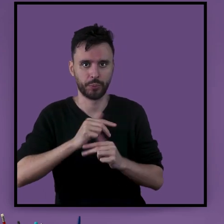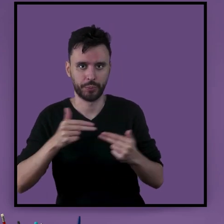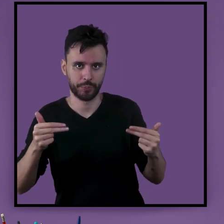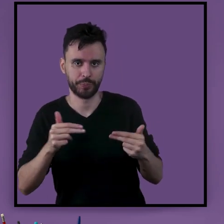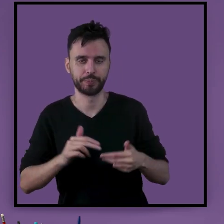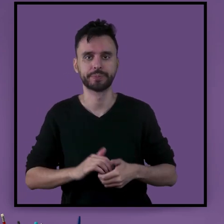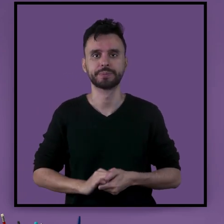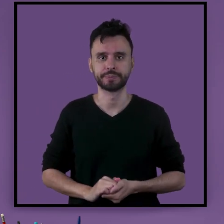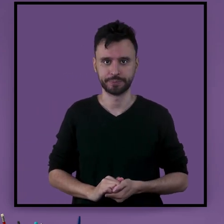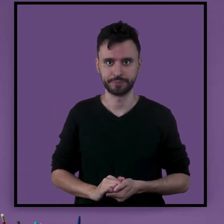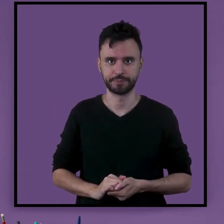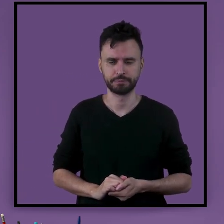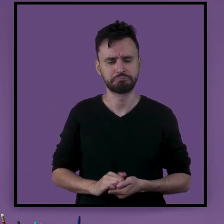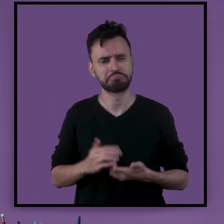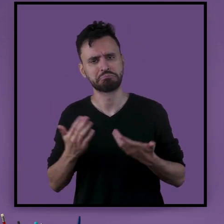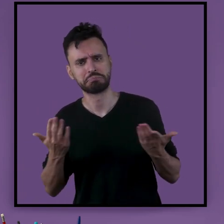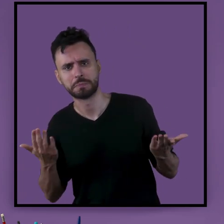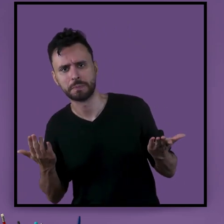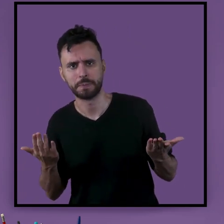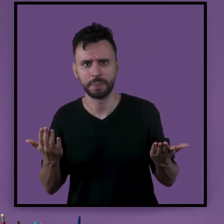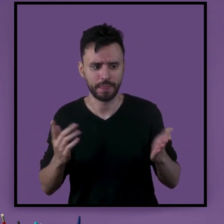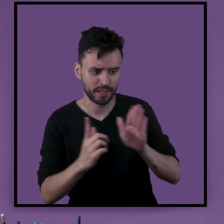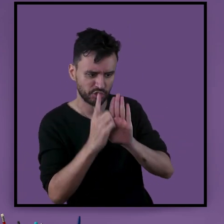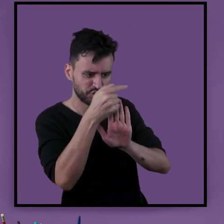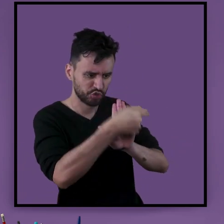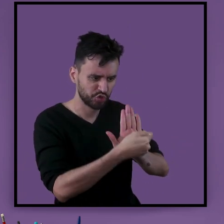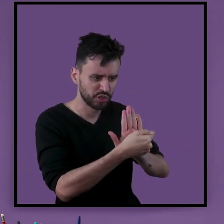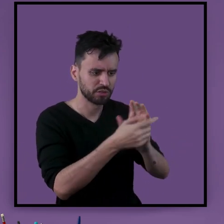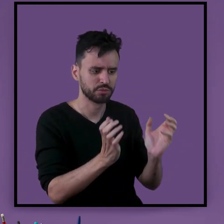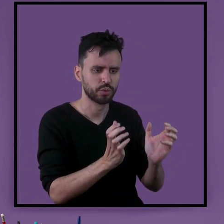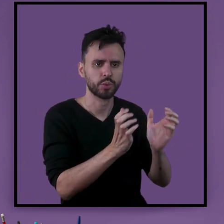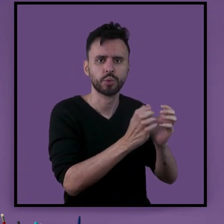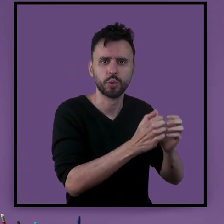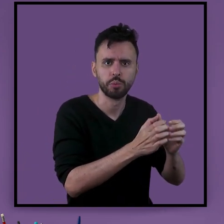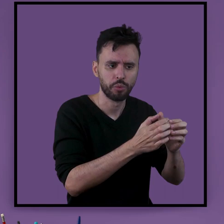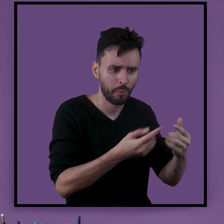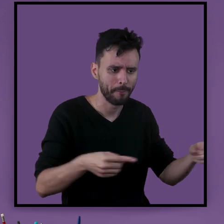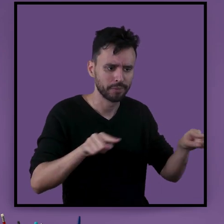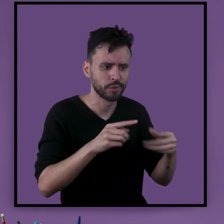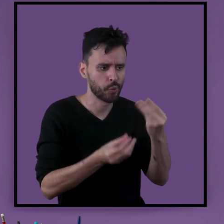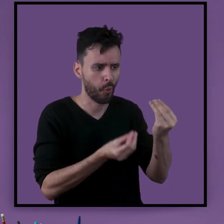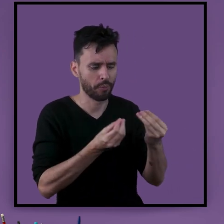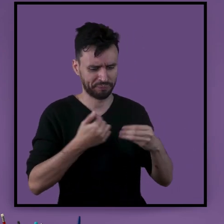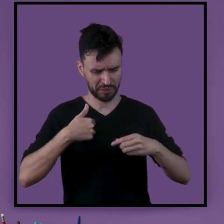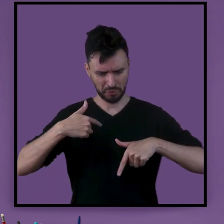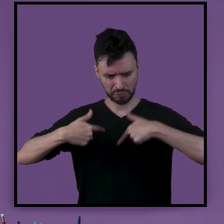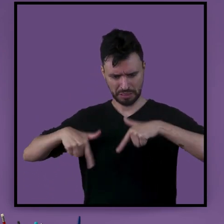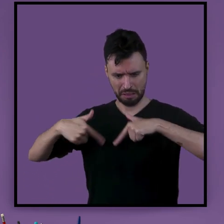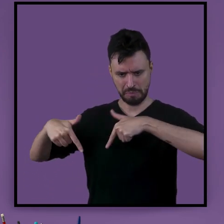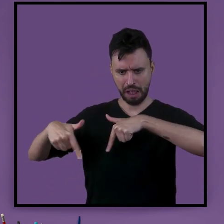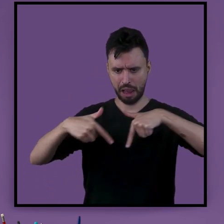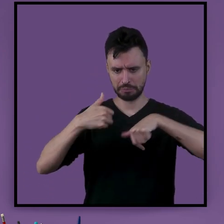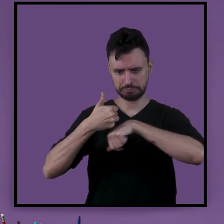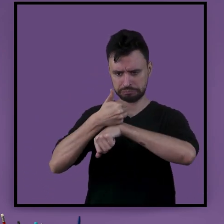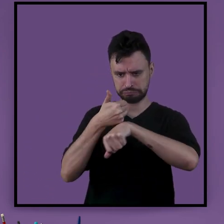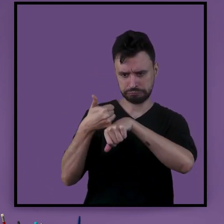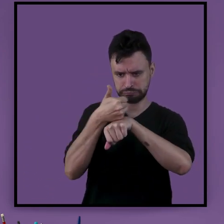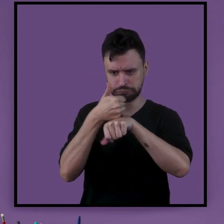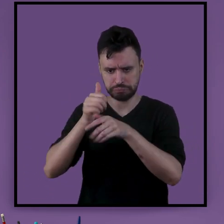Agora vamos lá. Como reconhecer gêneros musicais? Eu sou tradutor e intérprete de